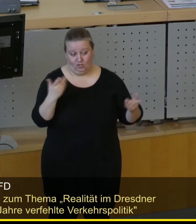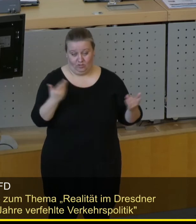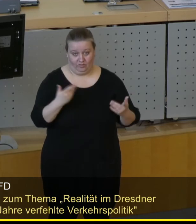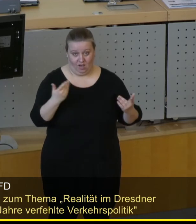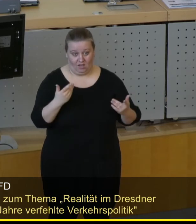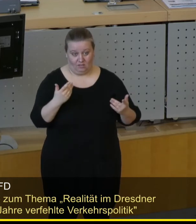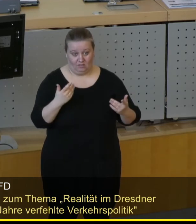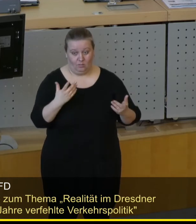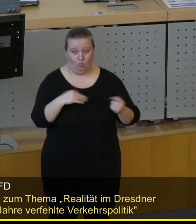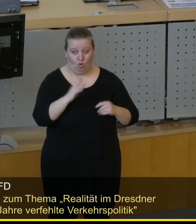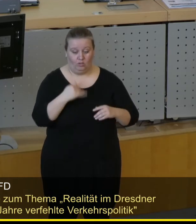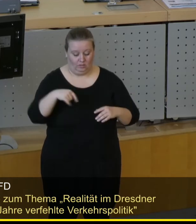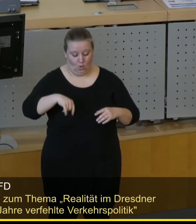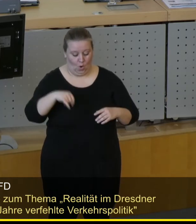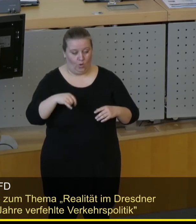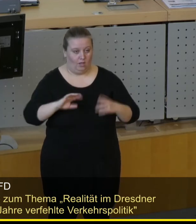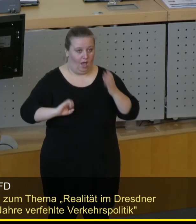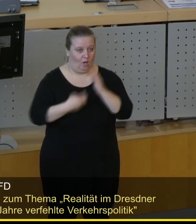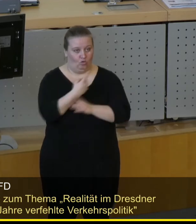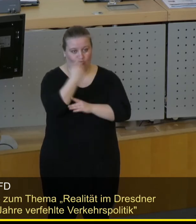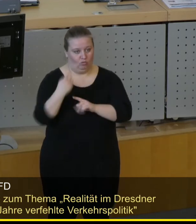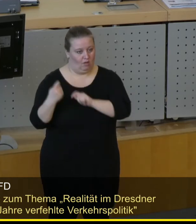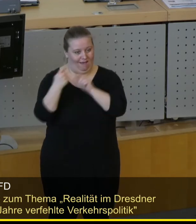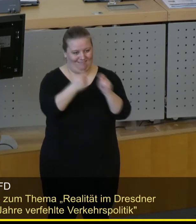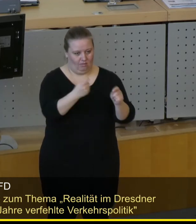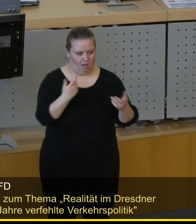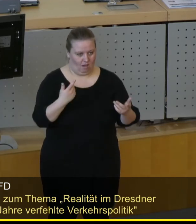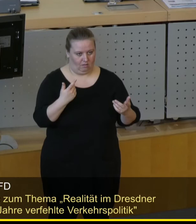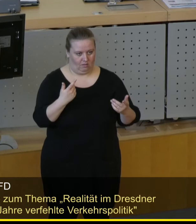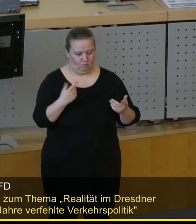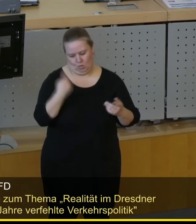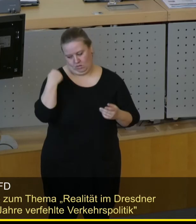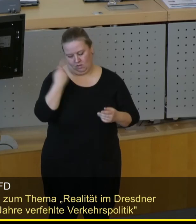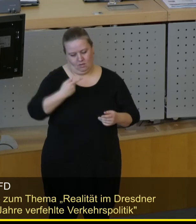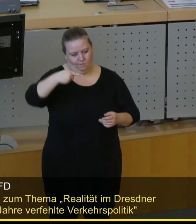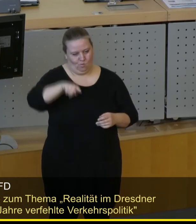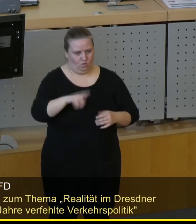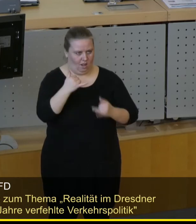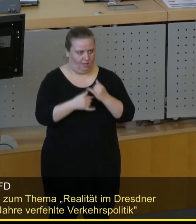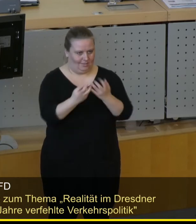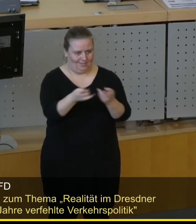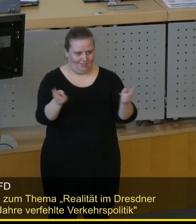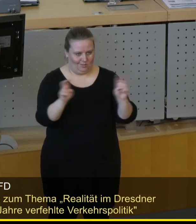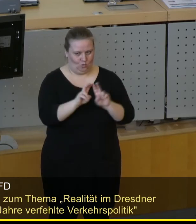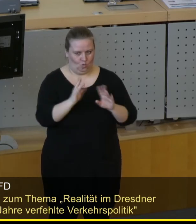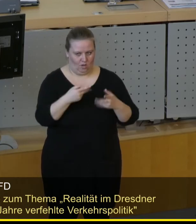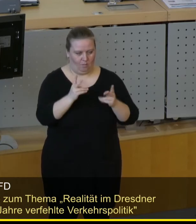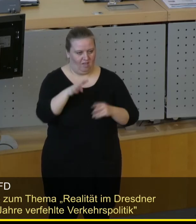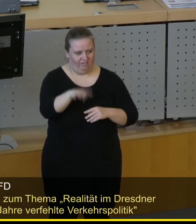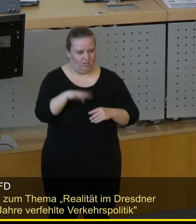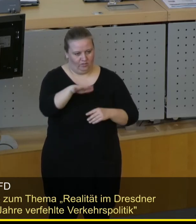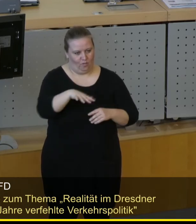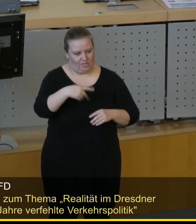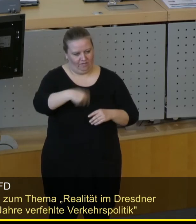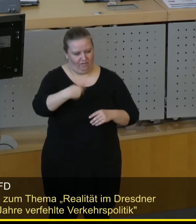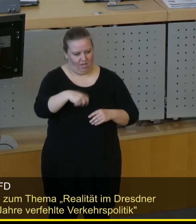antragende Fraktion für die heutige Aktuelle Stunde in der erst vor einem Monat, also der letzten Sitzung unserer Stadtrat, also am 14. und 15.